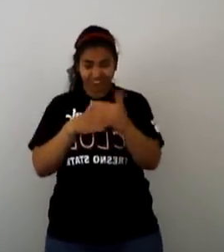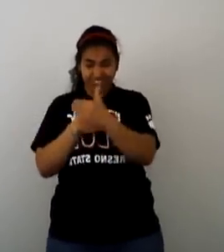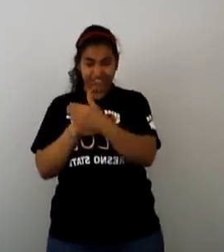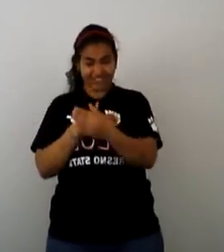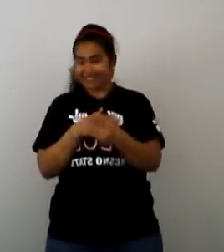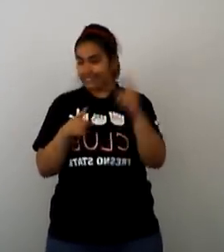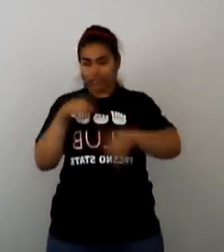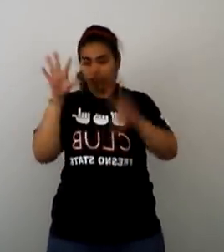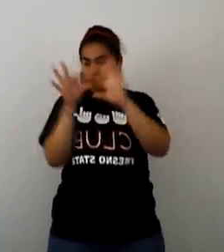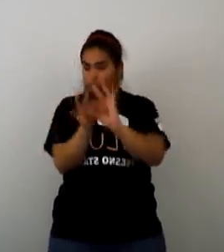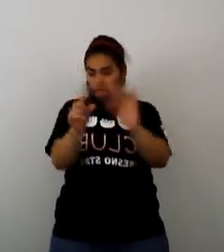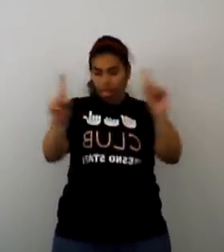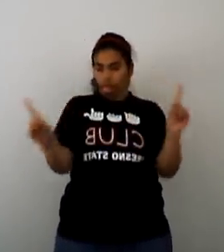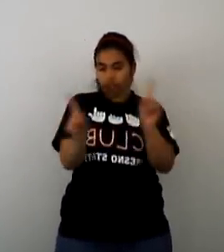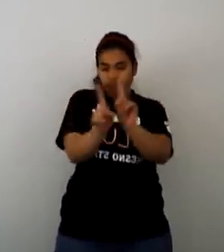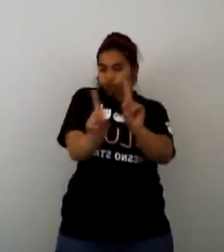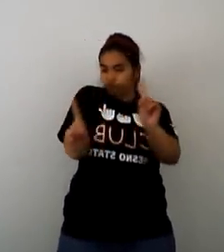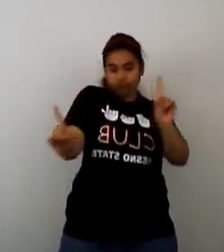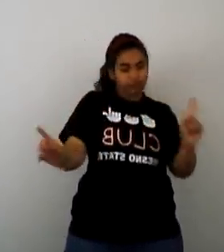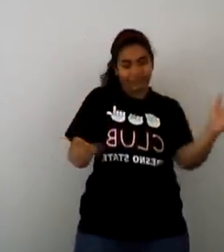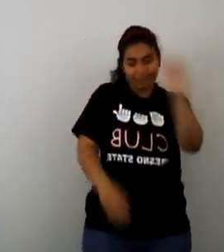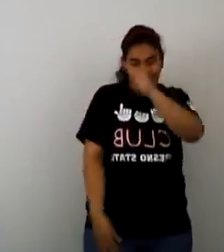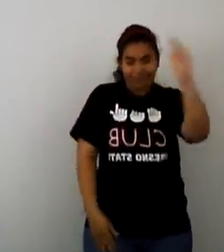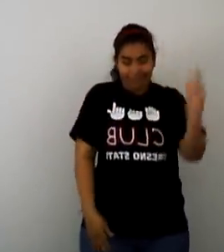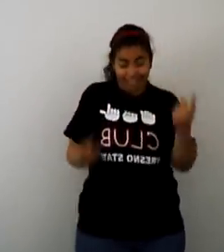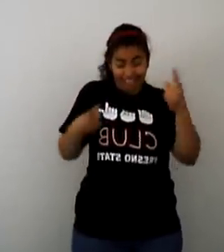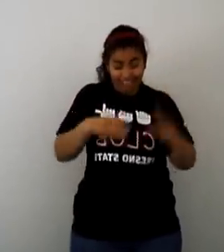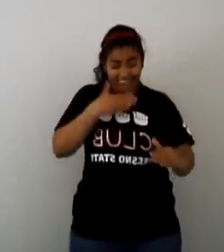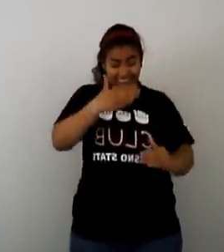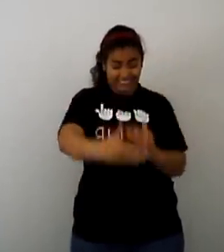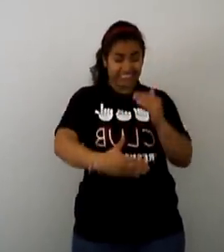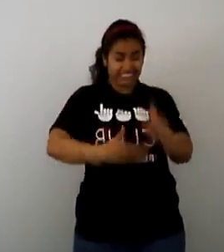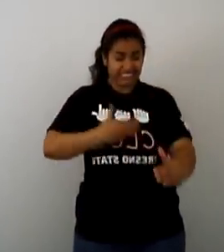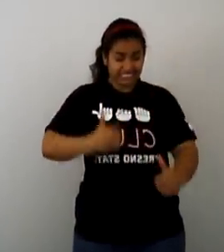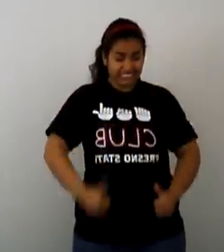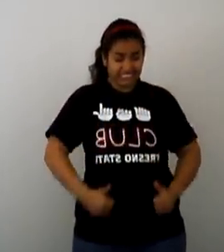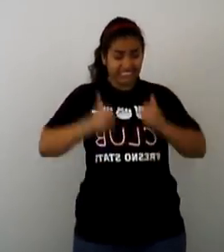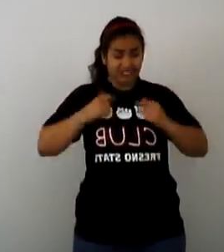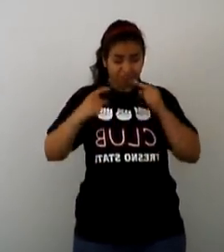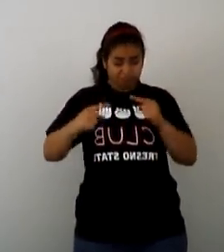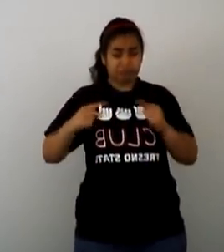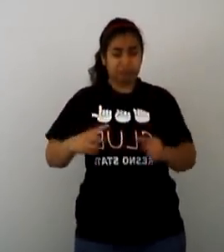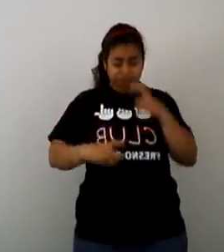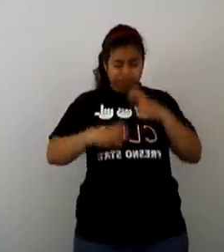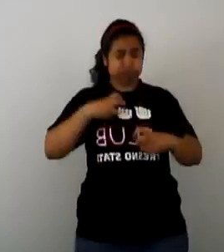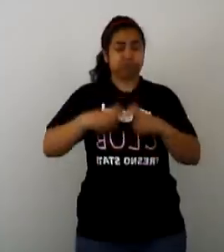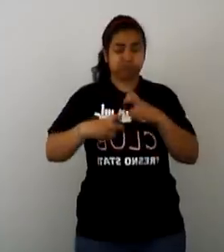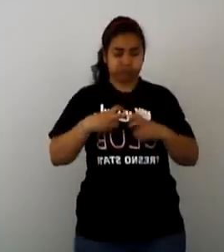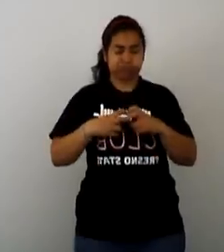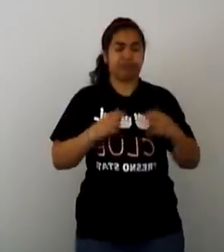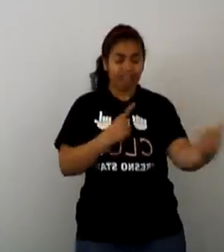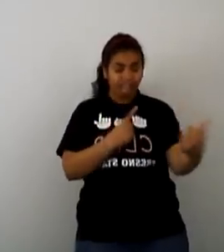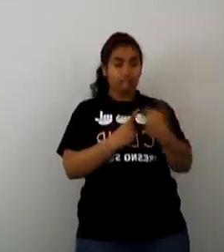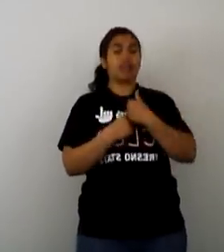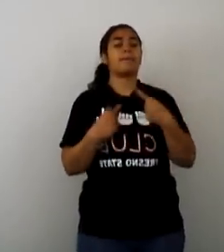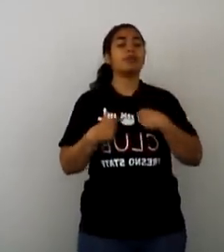mi amor En la vida te podrán llegar temporadas malas Pero voy a levantarte en acto con nuevas alas Yo no te